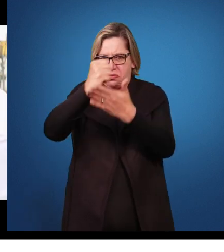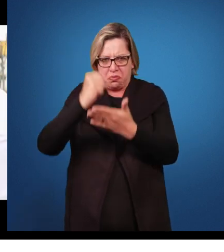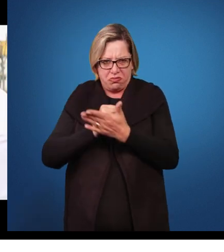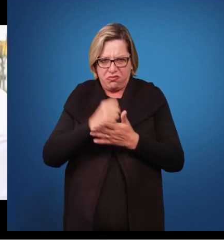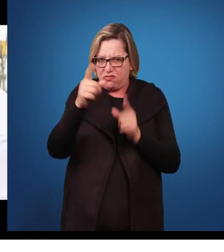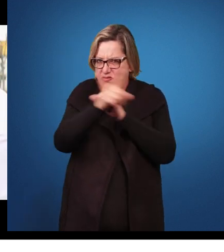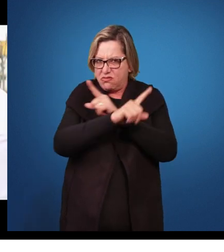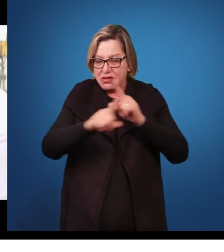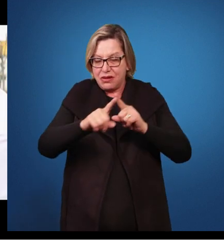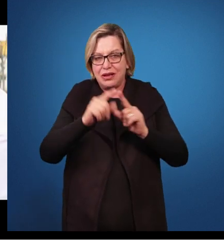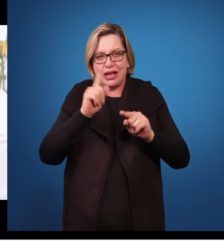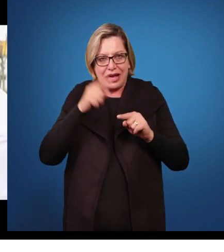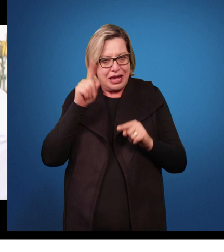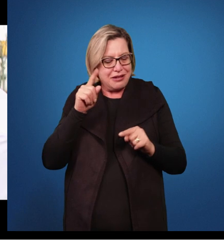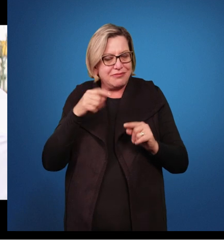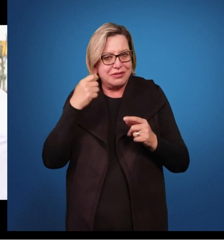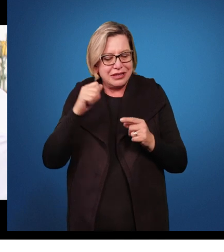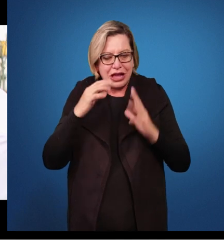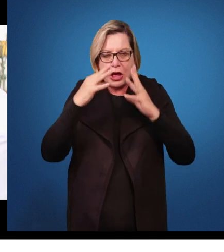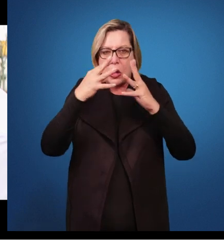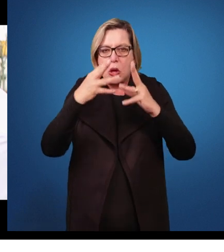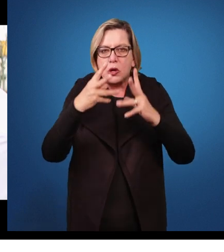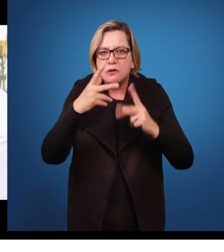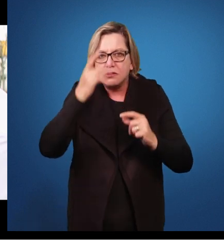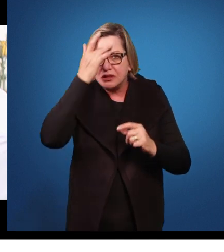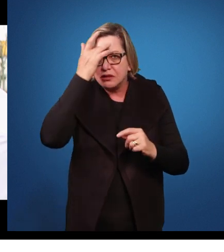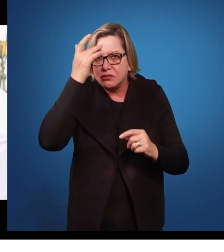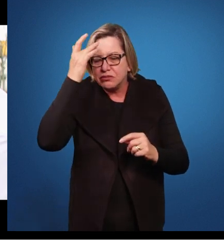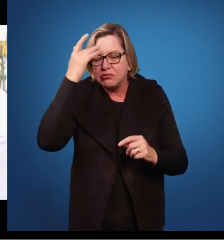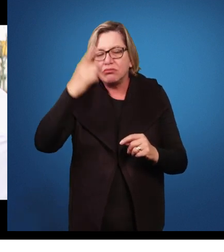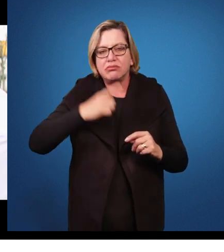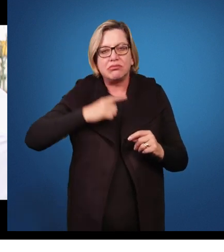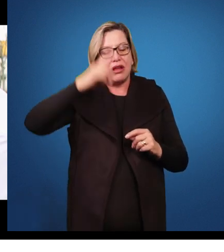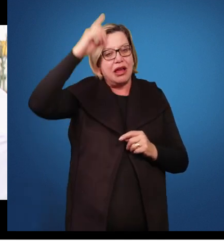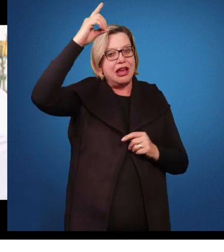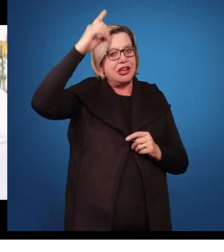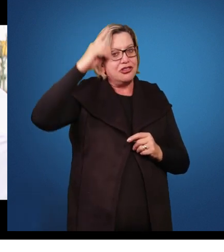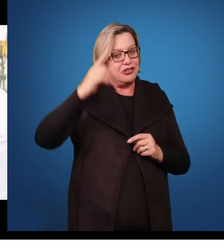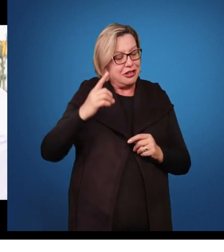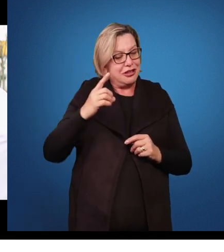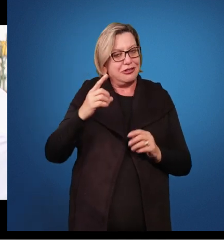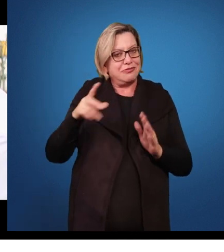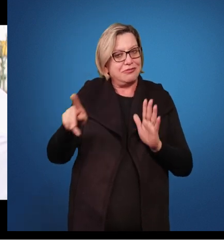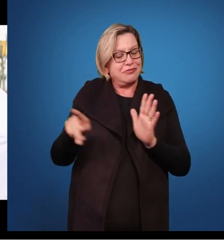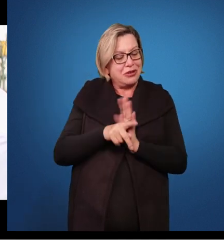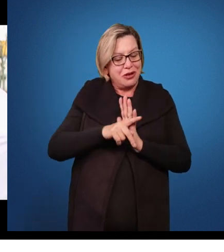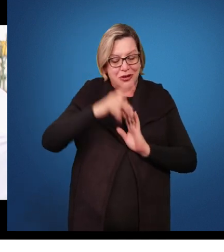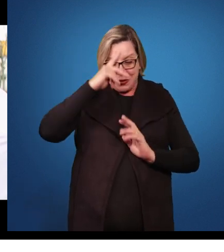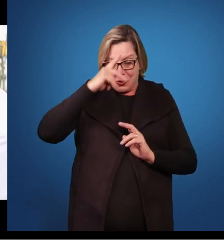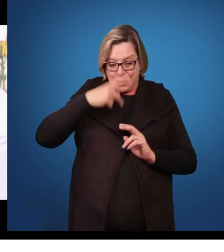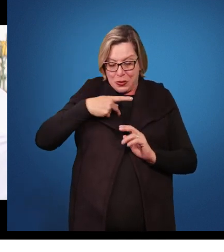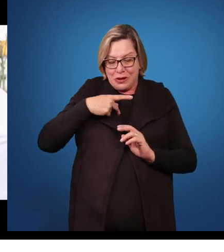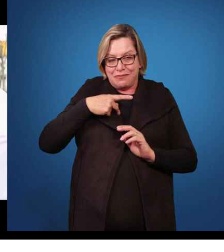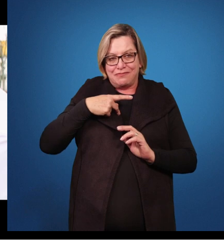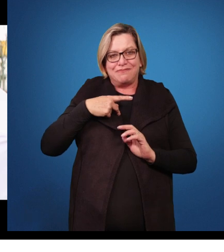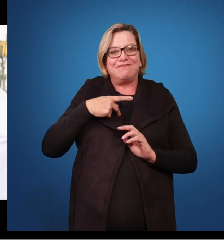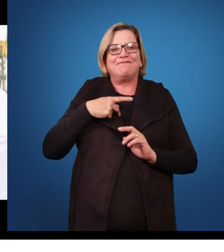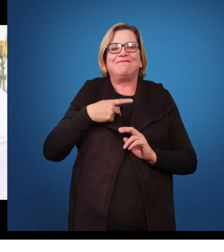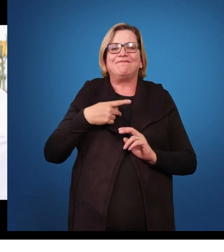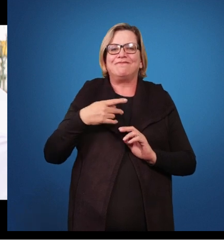em que todo sujeito, ele tem o direito de saber quem ele é. Eu sempre falo isso, né? As pessoas têm o direito